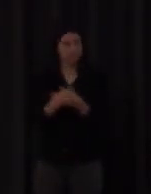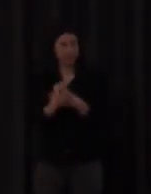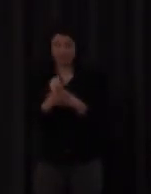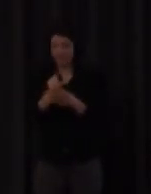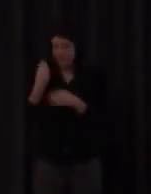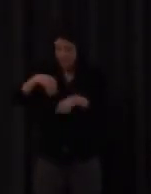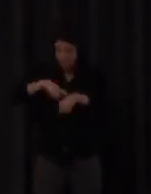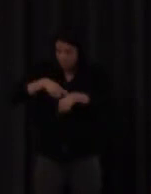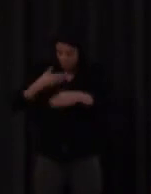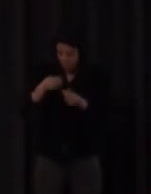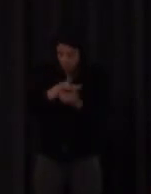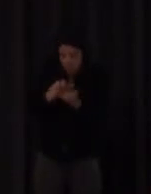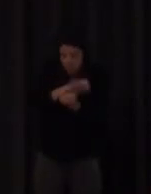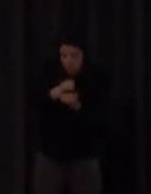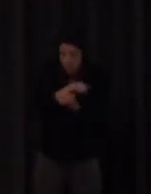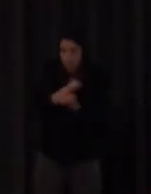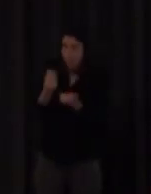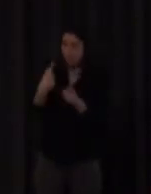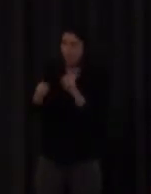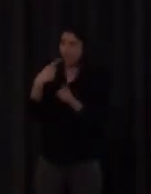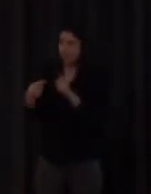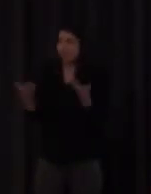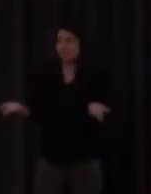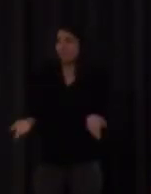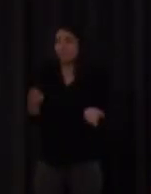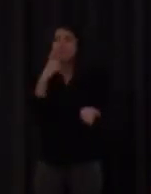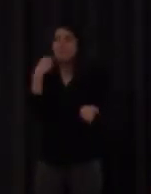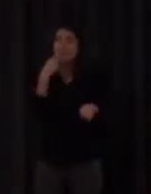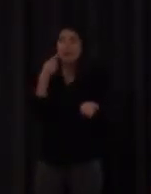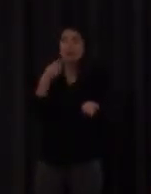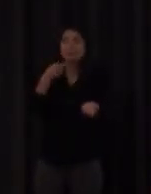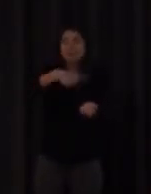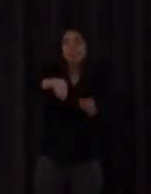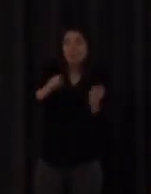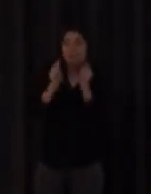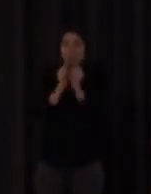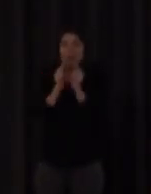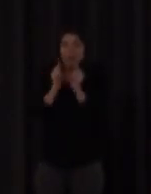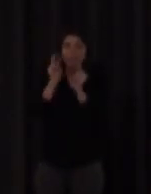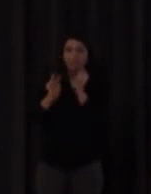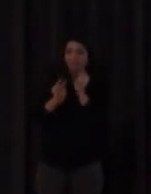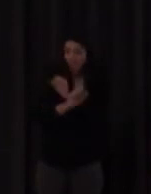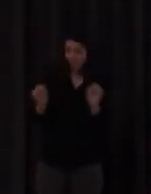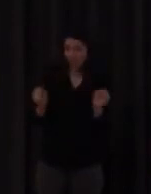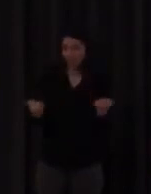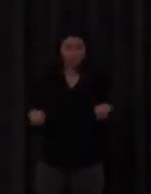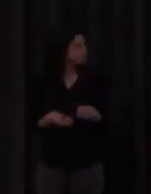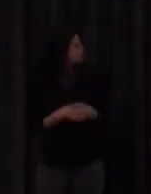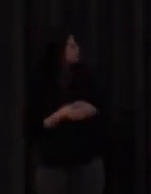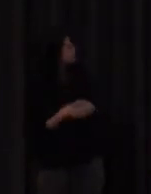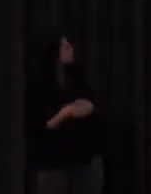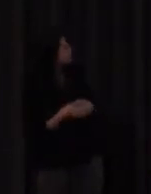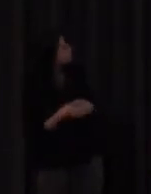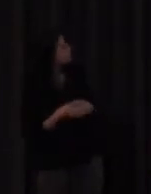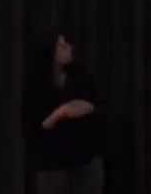ocurren un montón de cosas lo pasa es que como tenemos bocas más o menos pequeñas pues es difícil de percibir de